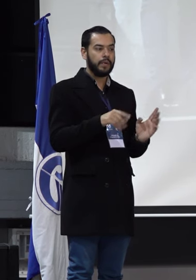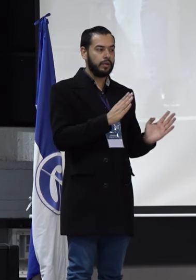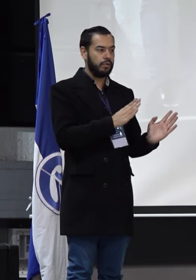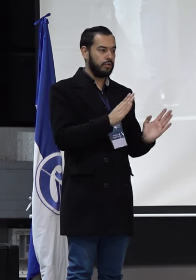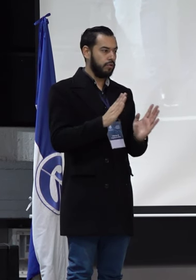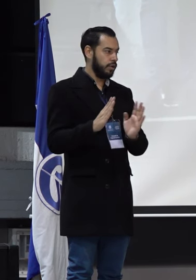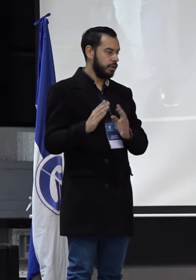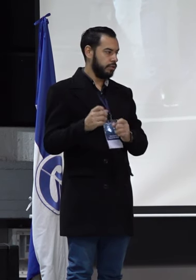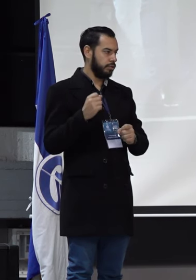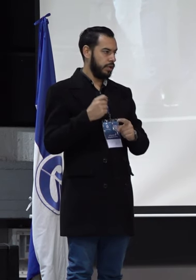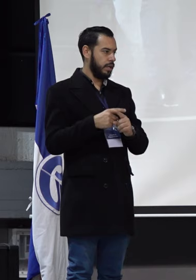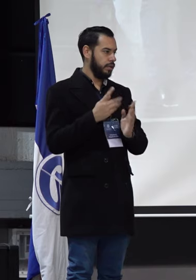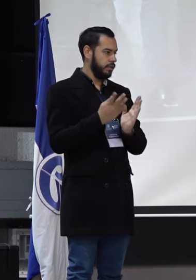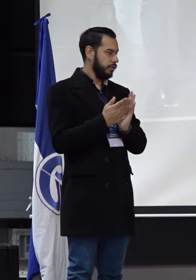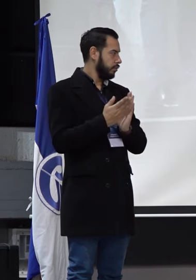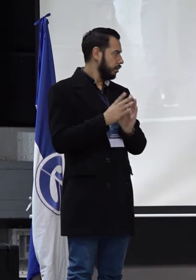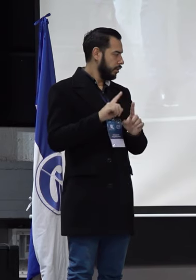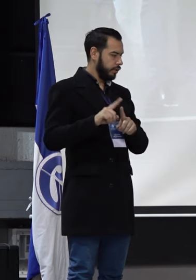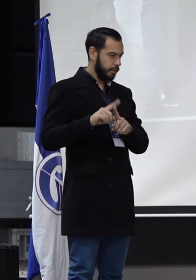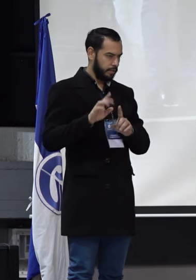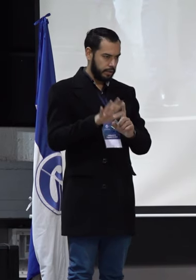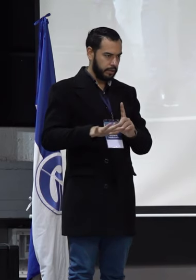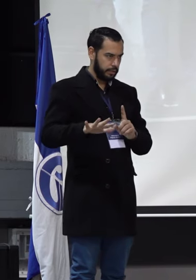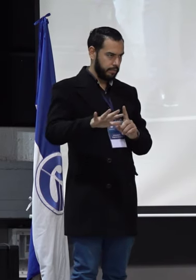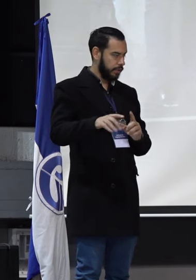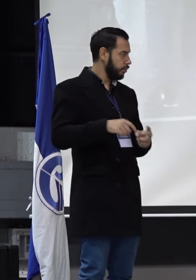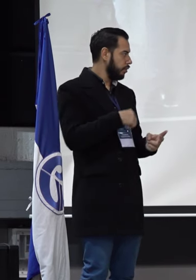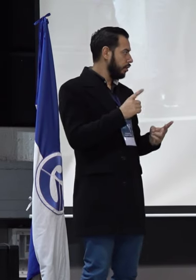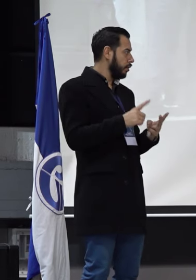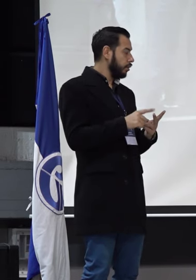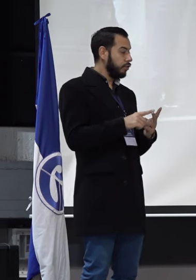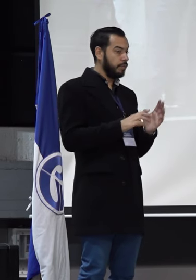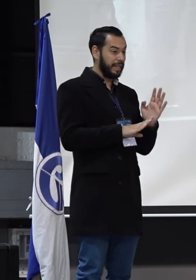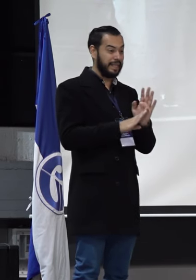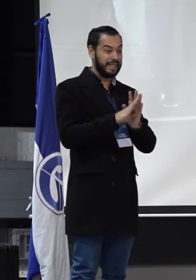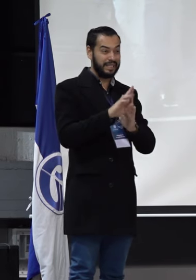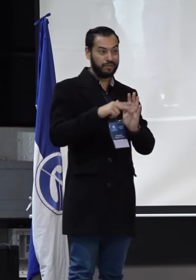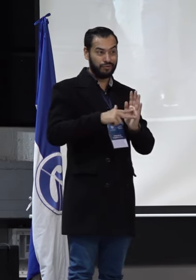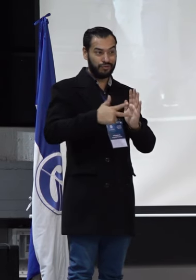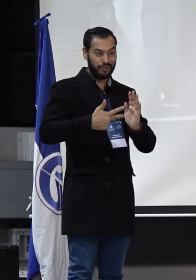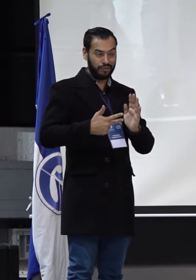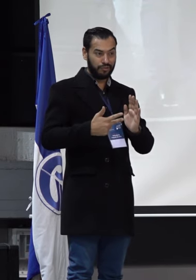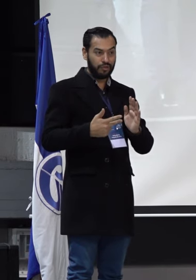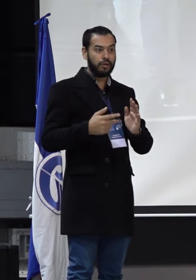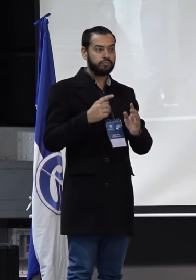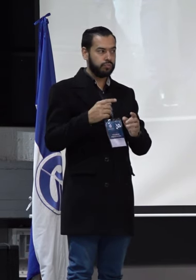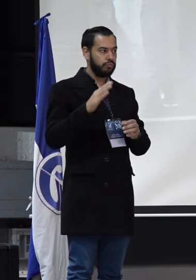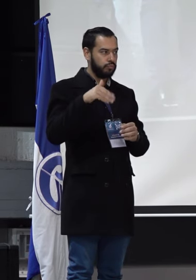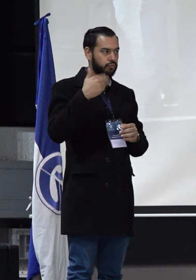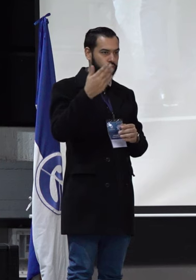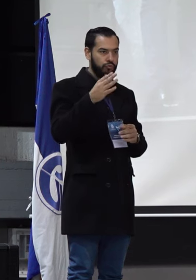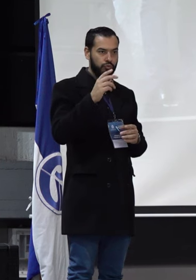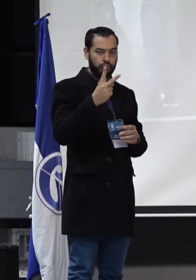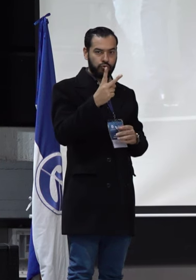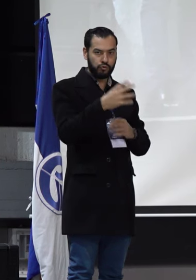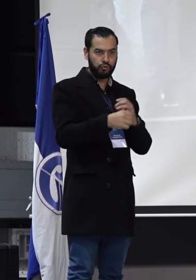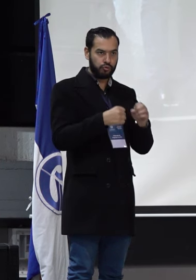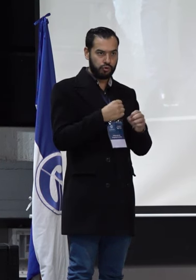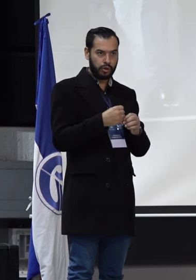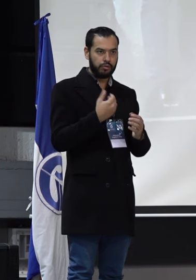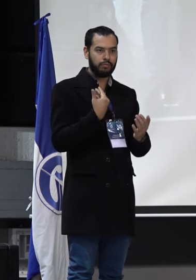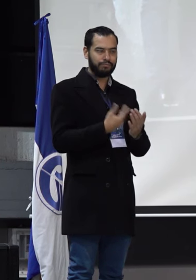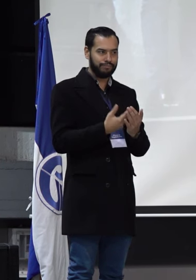egresados en sus diferentes espacios. Y dos, para que los desarrollos tecnológicos hagan que dentro de dos años, con